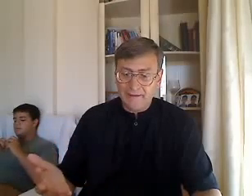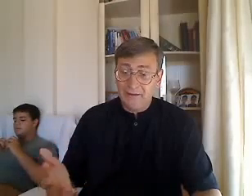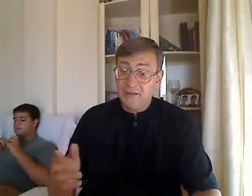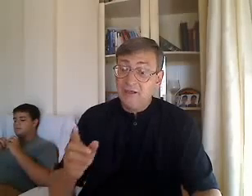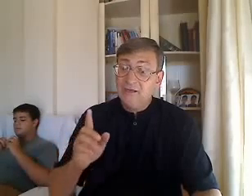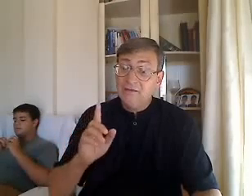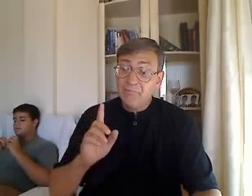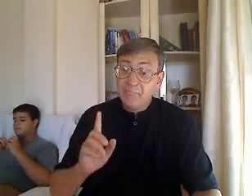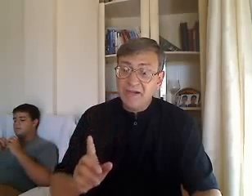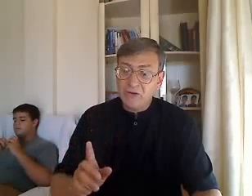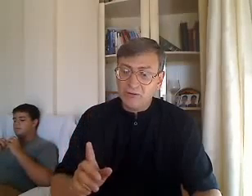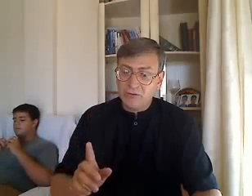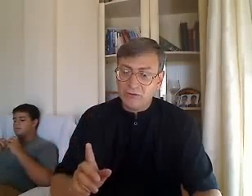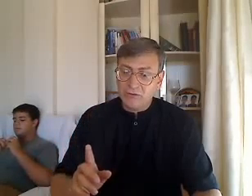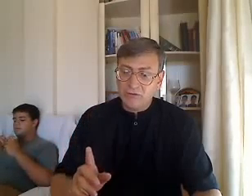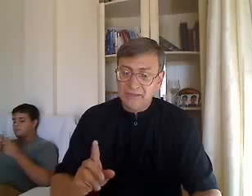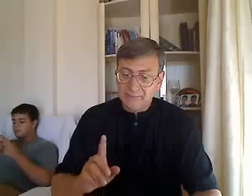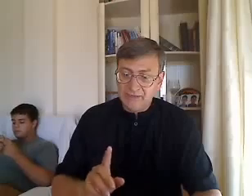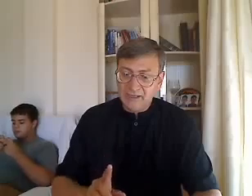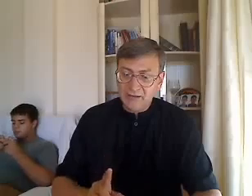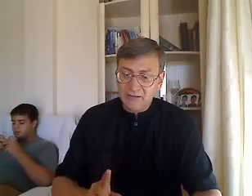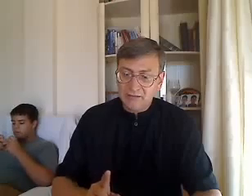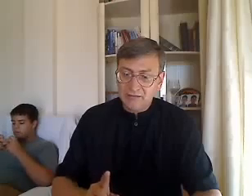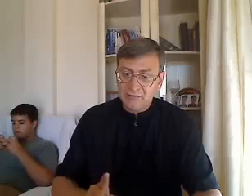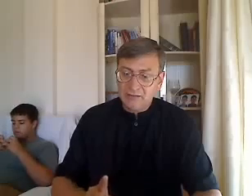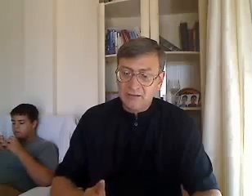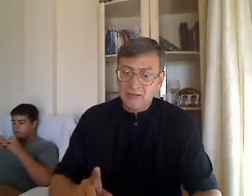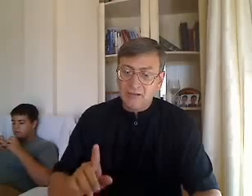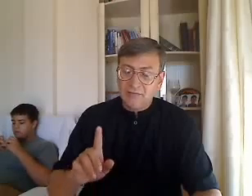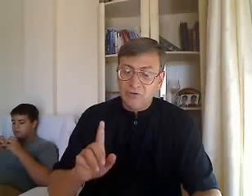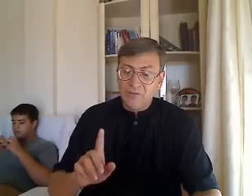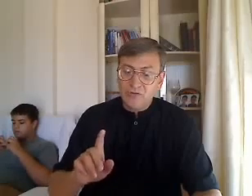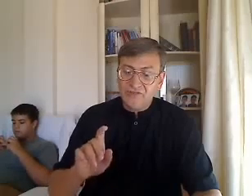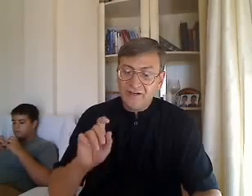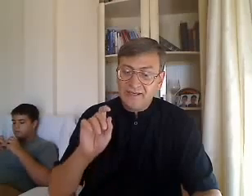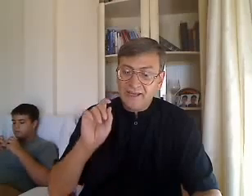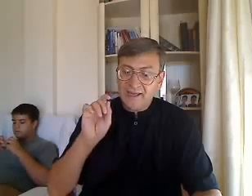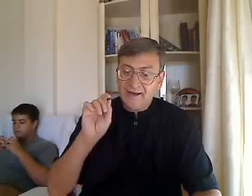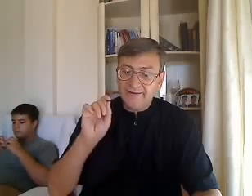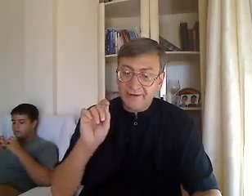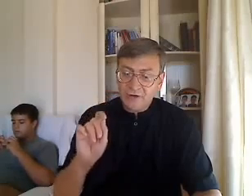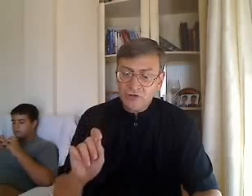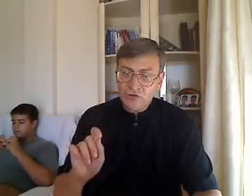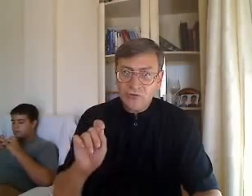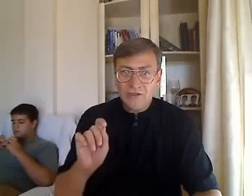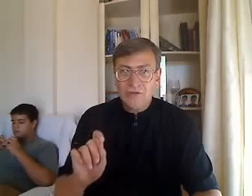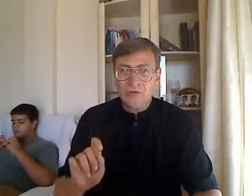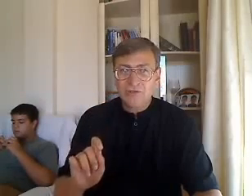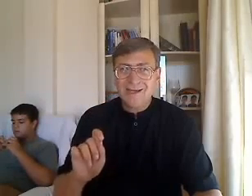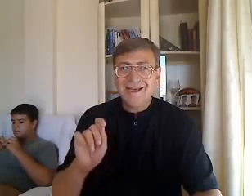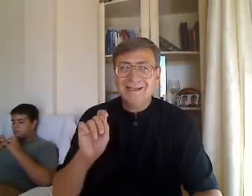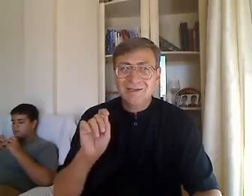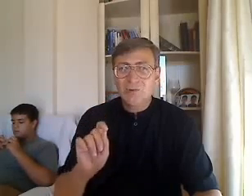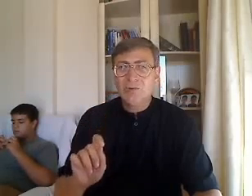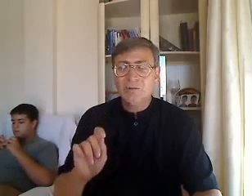Pero, también, podemos ver que el rostro de Dios es su